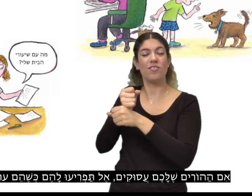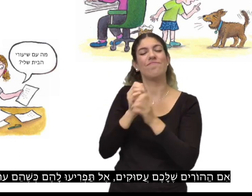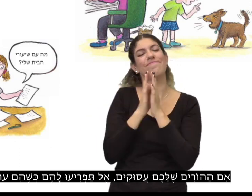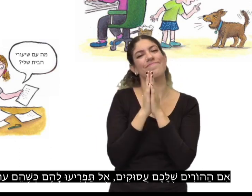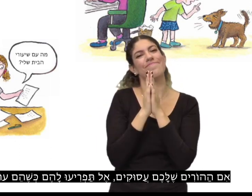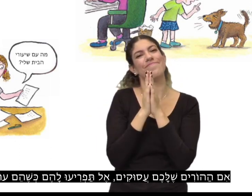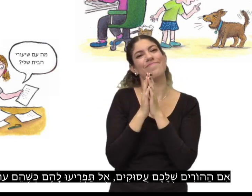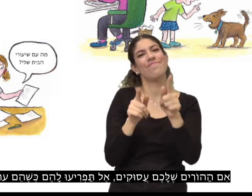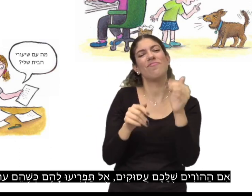תפריעו להם כשהם עובדים.